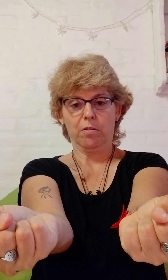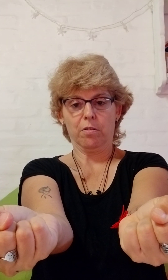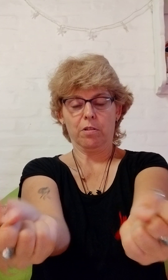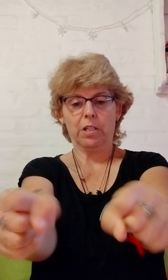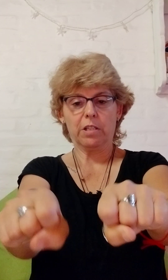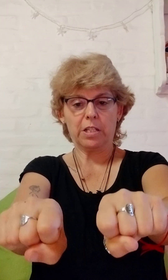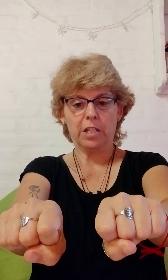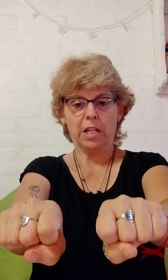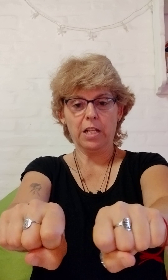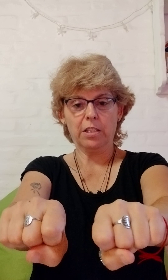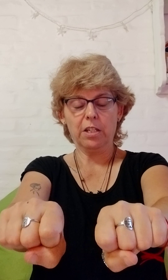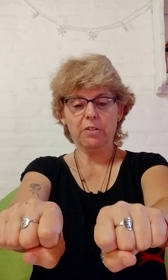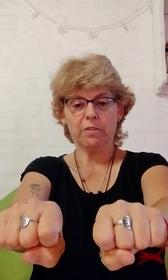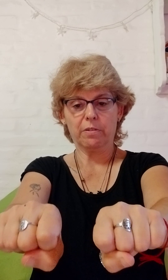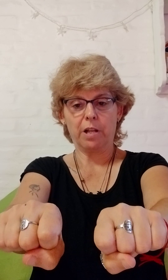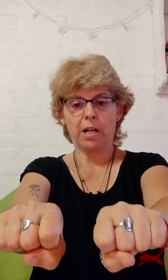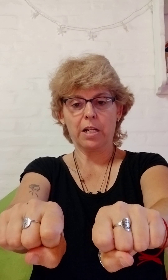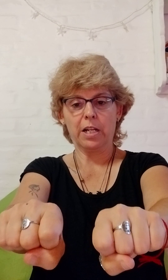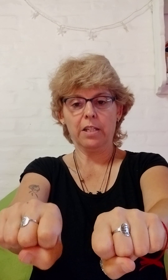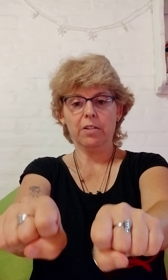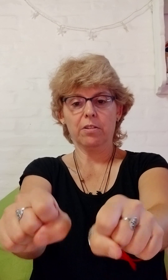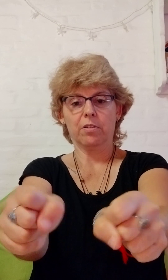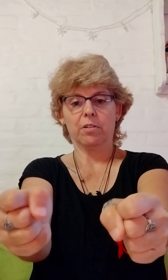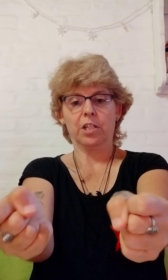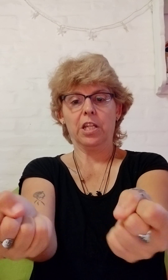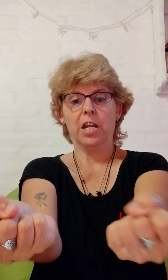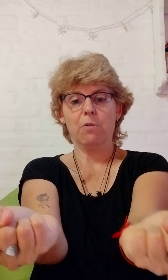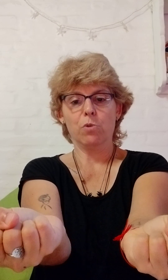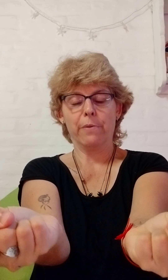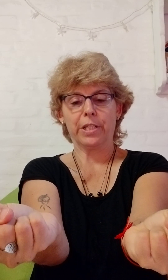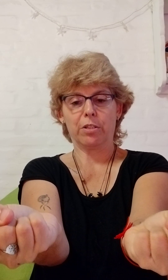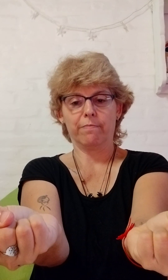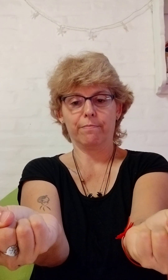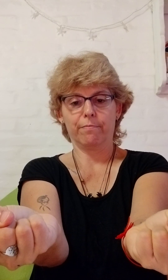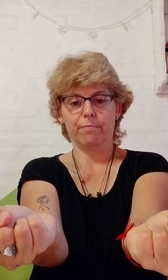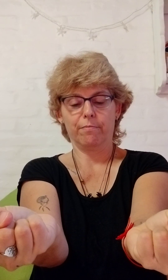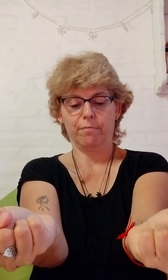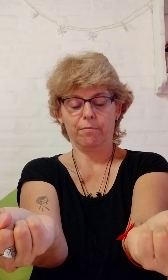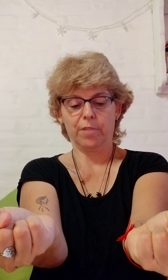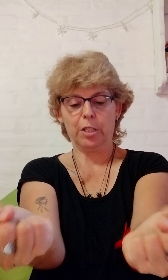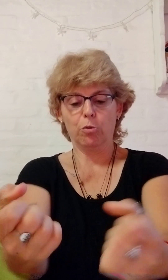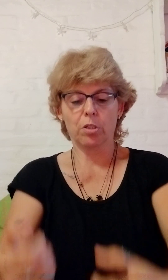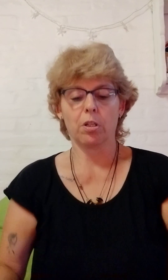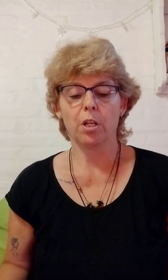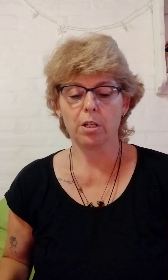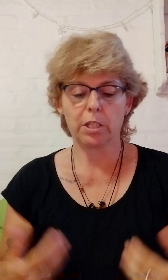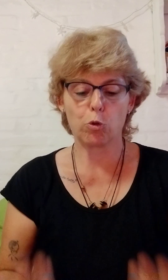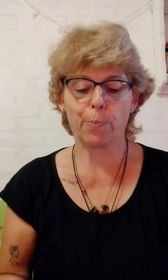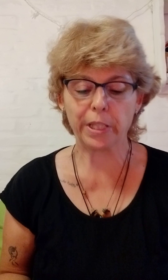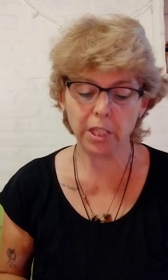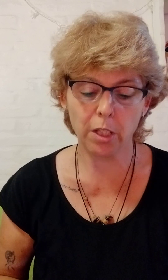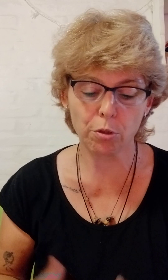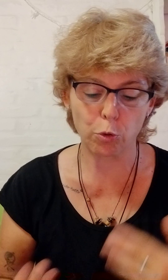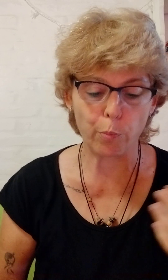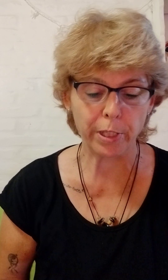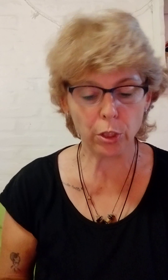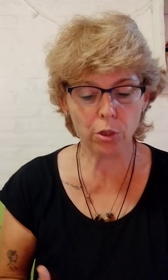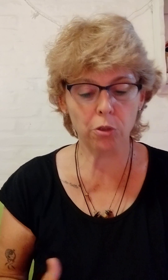Es. Hacia adelante. Arranca ahí. Gira una vez. Esto es. Está suspendido. Se suspendió. Despedido.